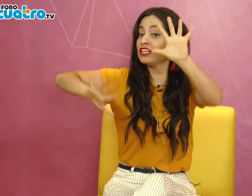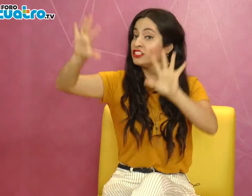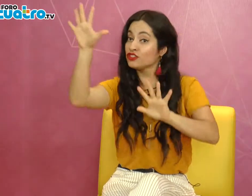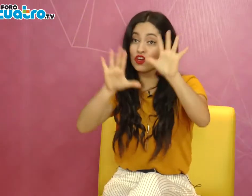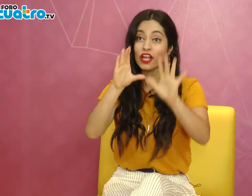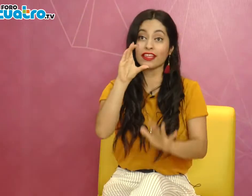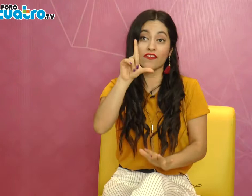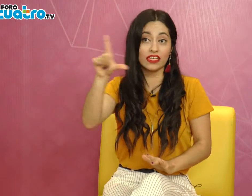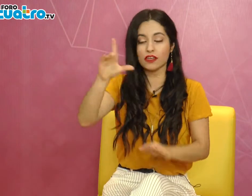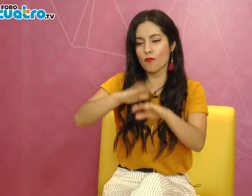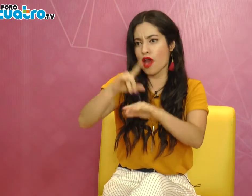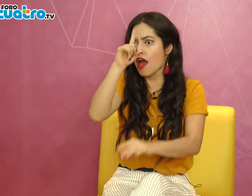ritmo lento.